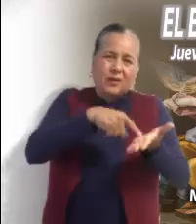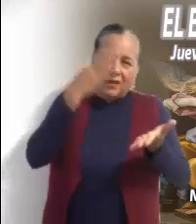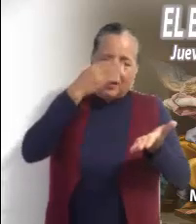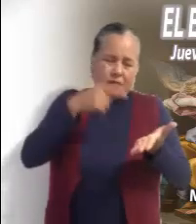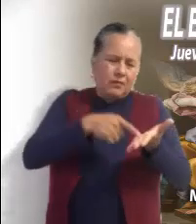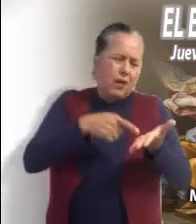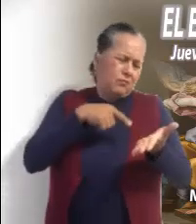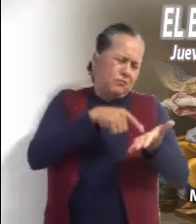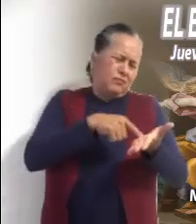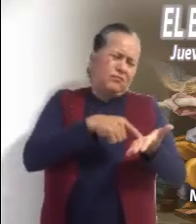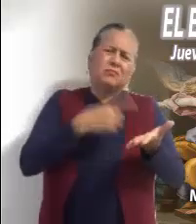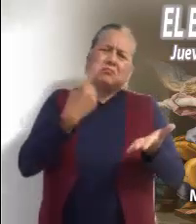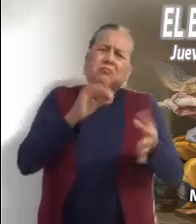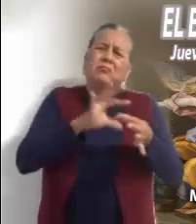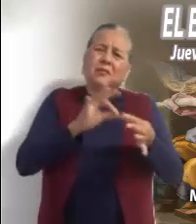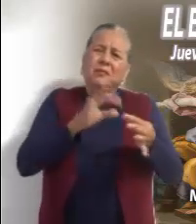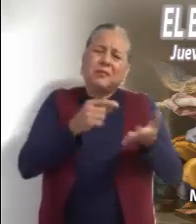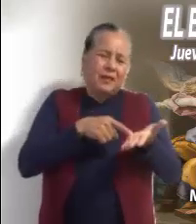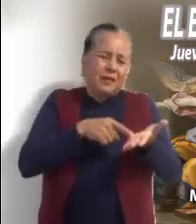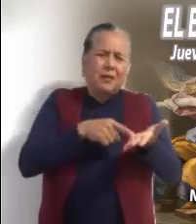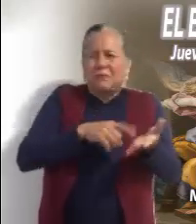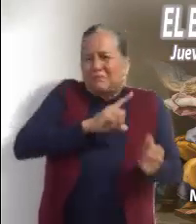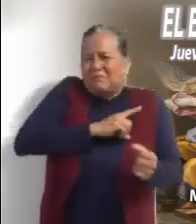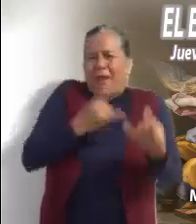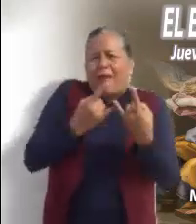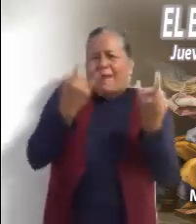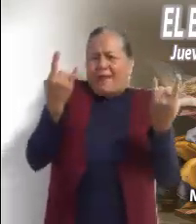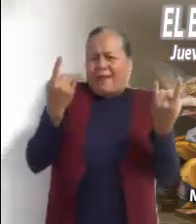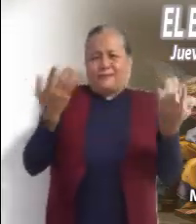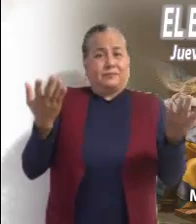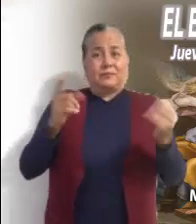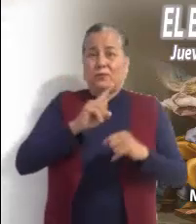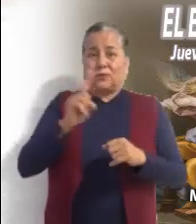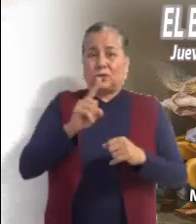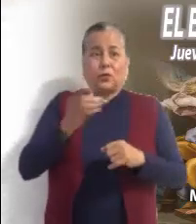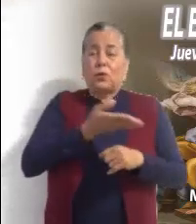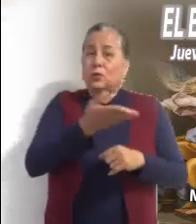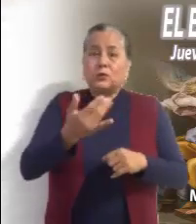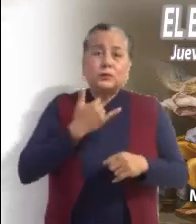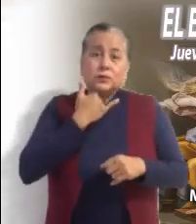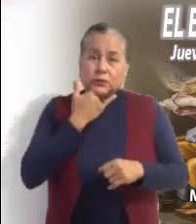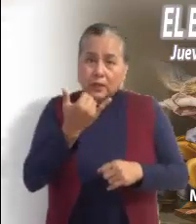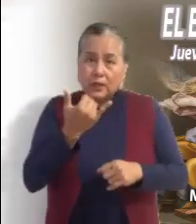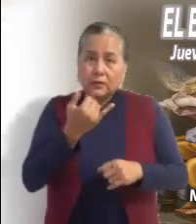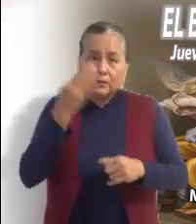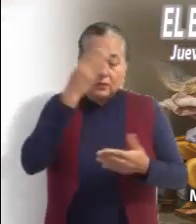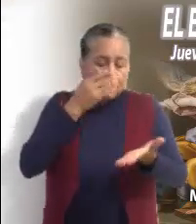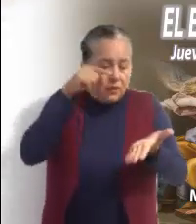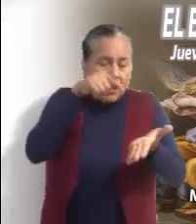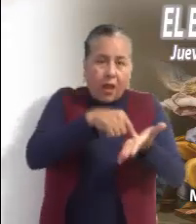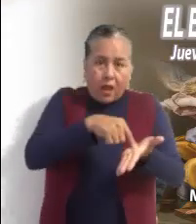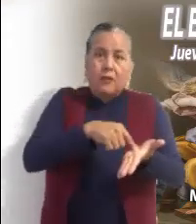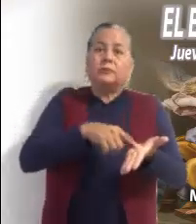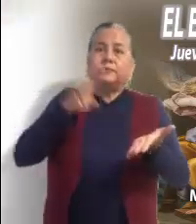Solamente como una narración alejada de la realidad Y sin fundamentos históricos que la respalden